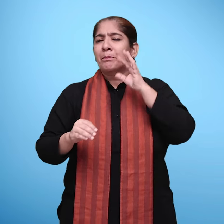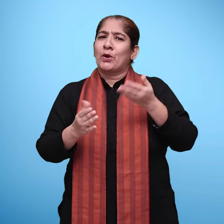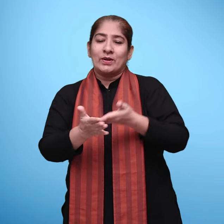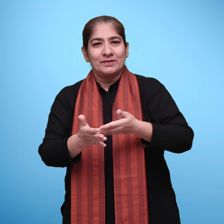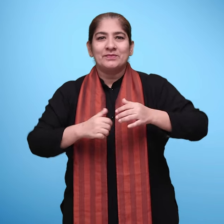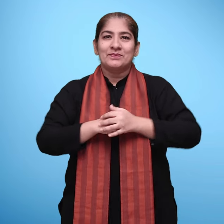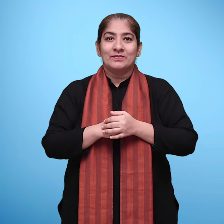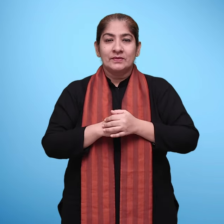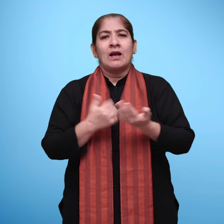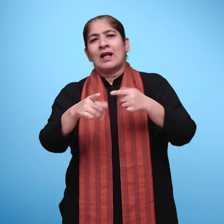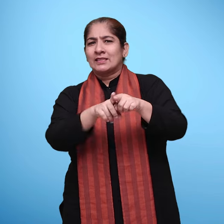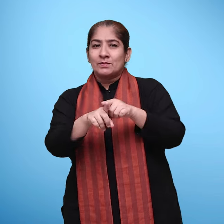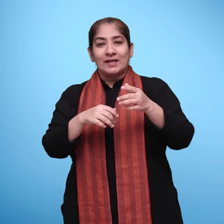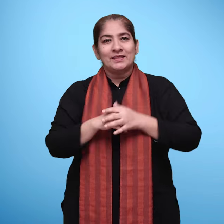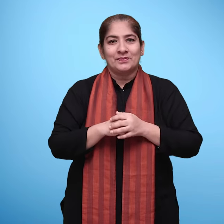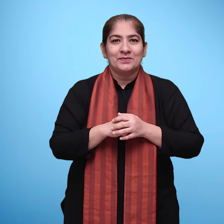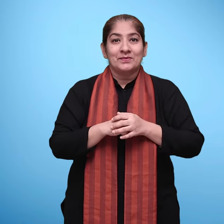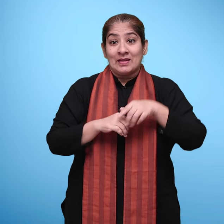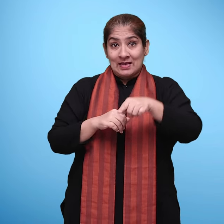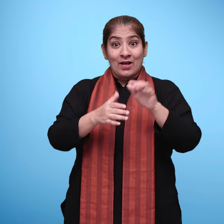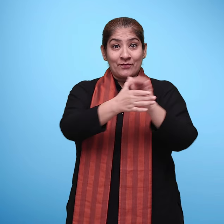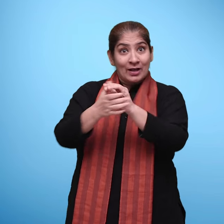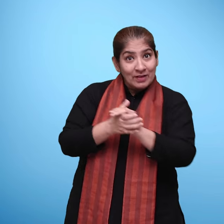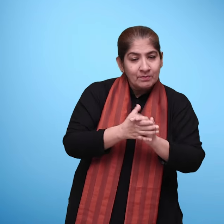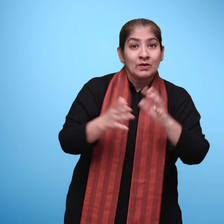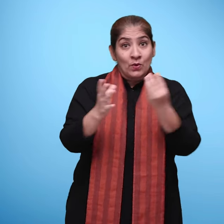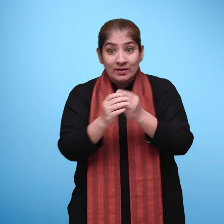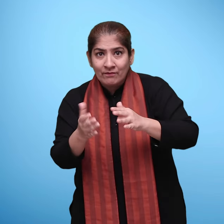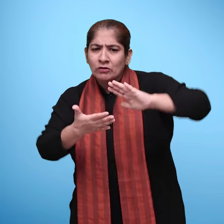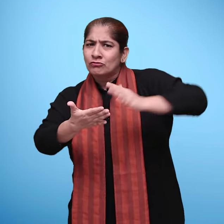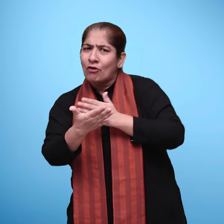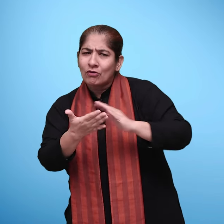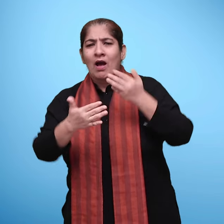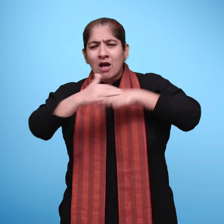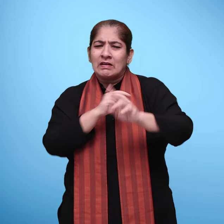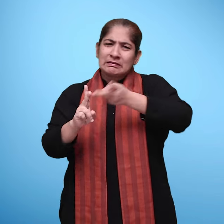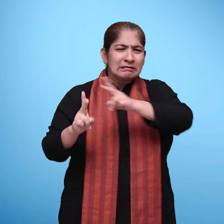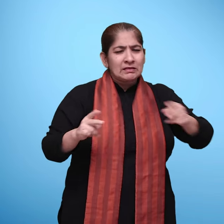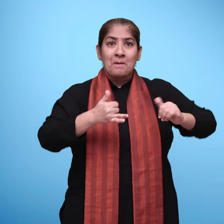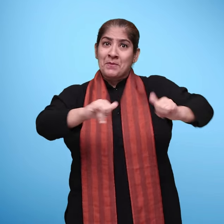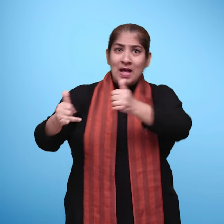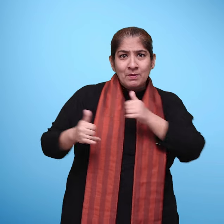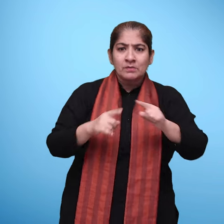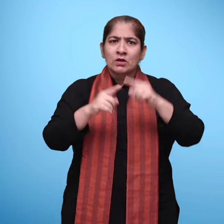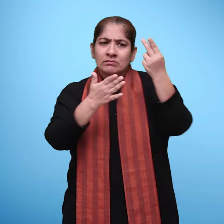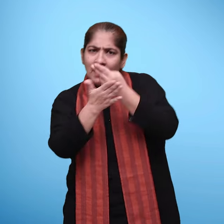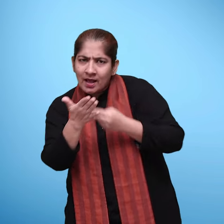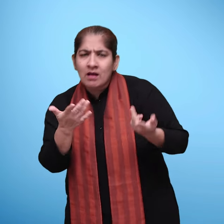महत्वपून पड़ाव है उधारन के लिए सातियों के साथ कविता में दिये खेल-खेलना और चित्र बना कर परिवार के लोगों को